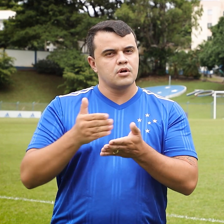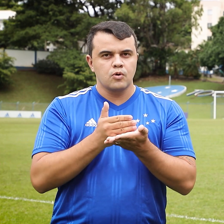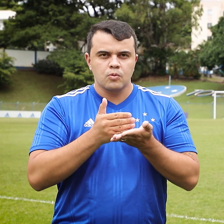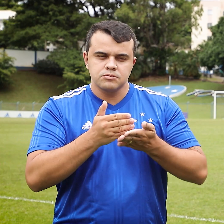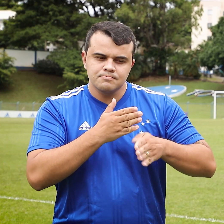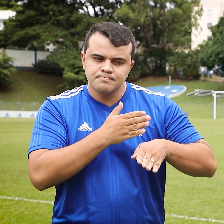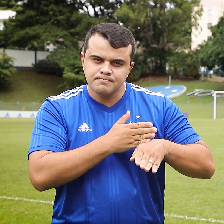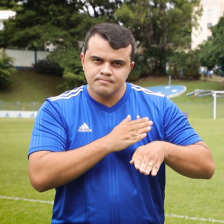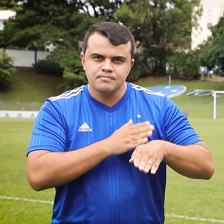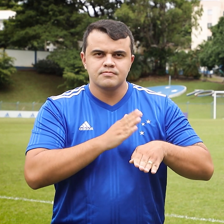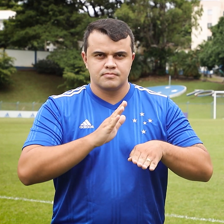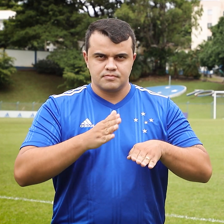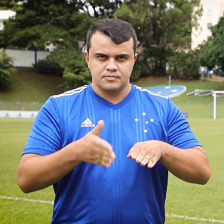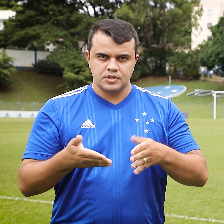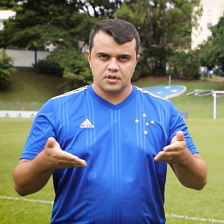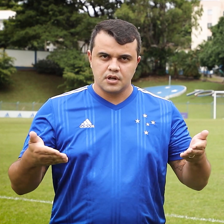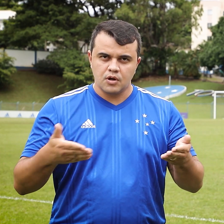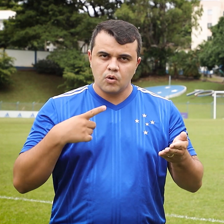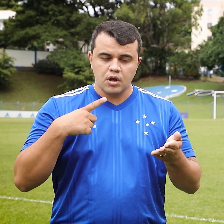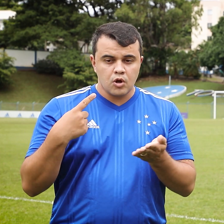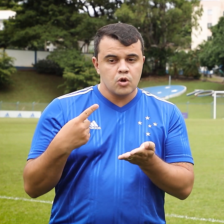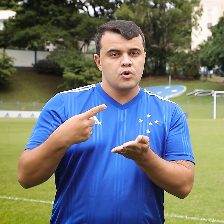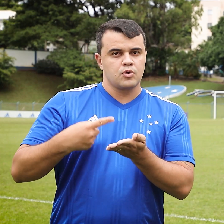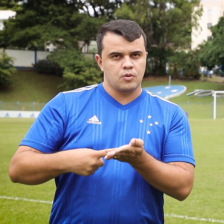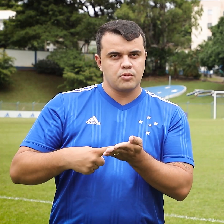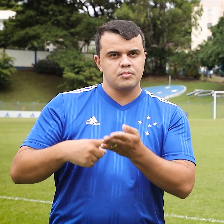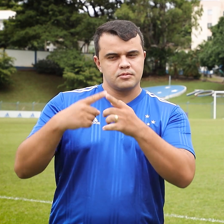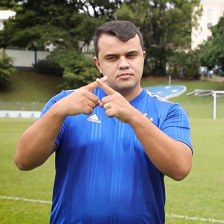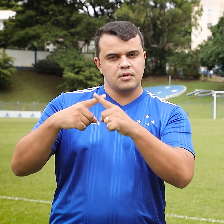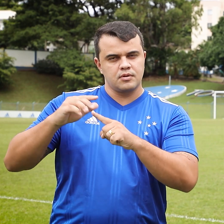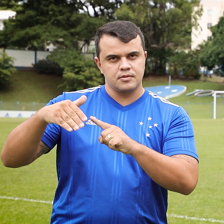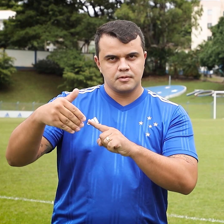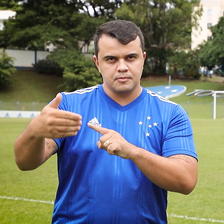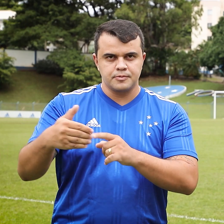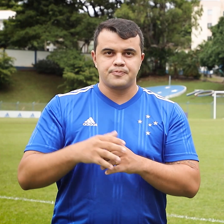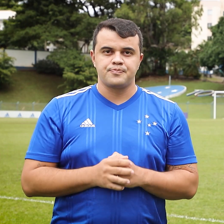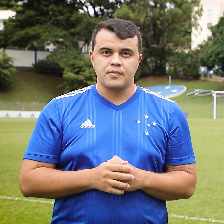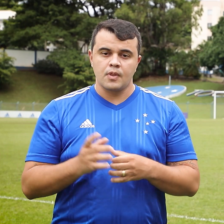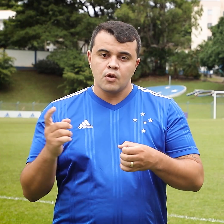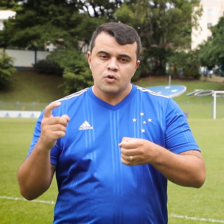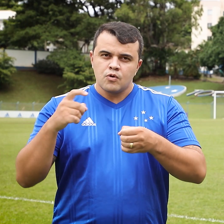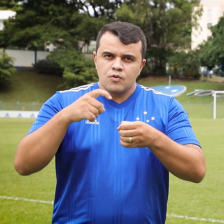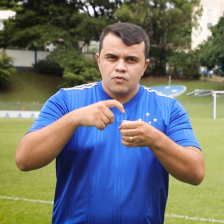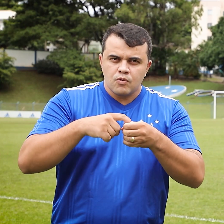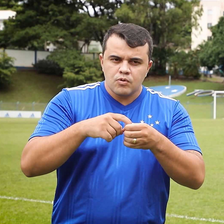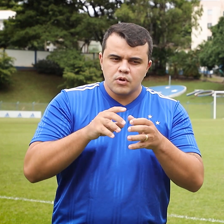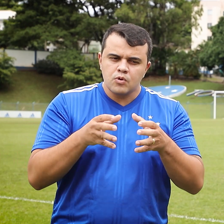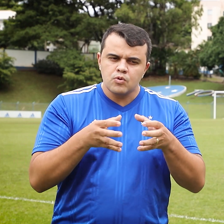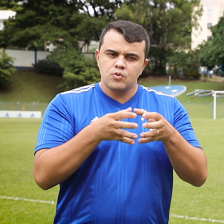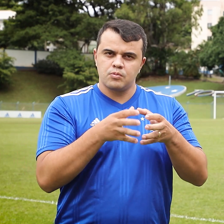temporada. O retorno ao centro de treinamento cruzeirense foi repleto de caras novas.